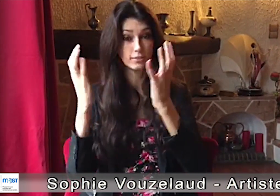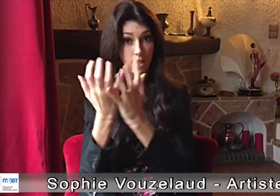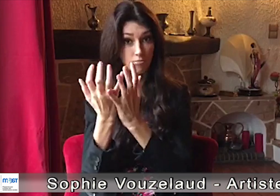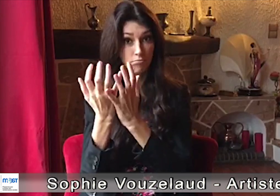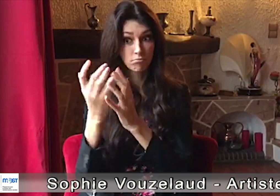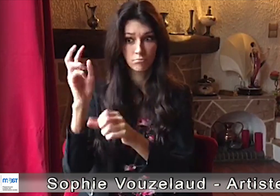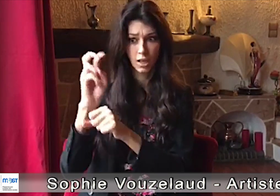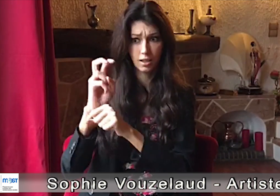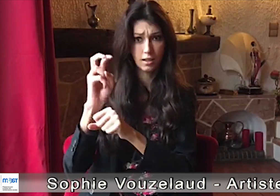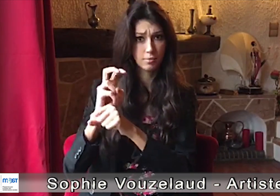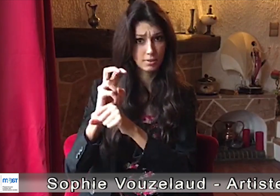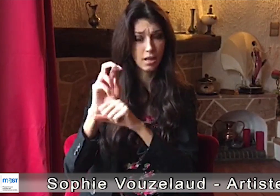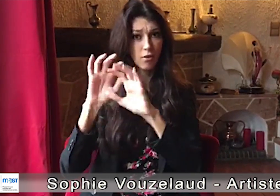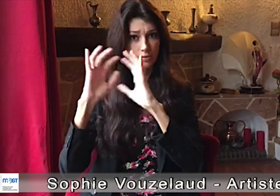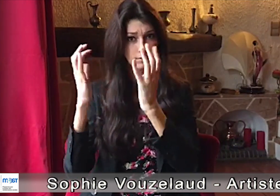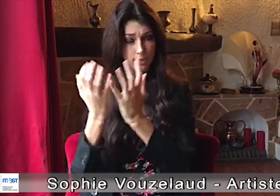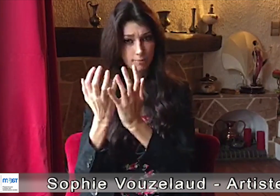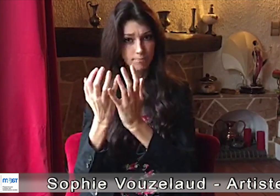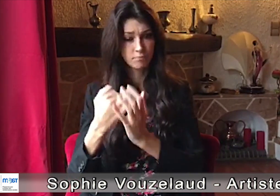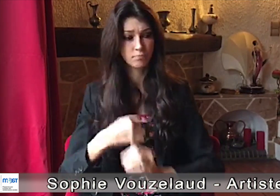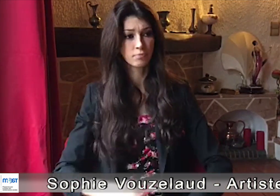monde entier afin de préserver notre planète.